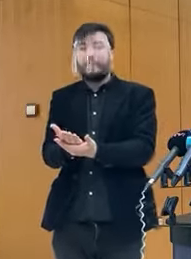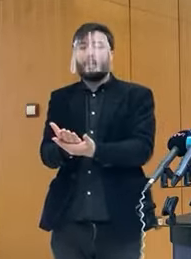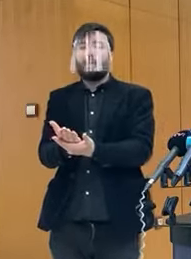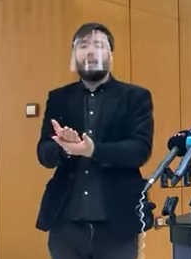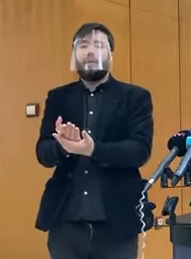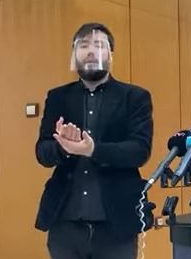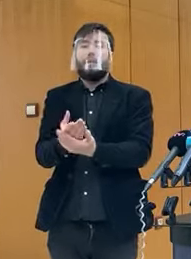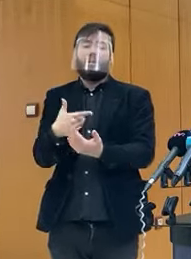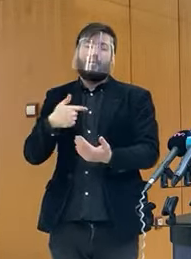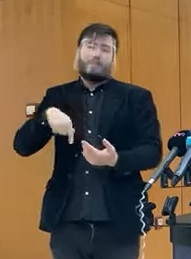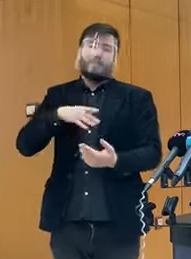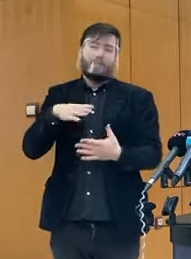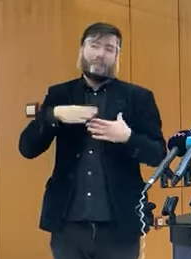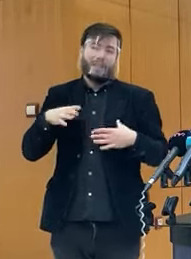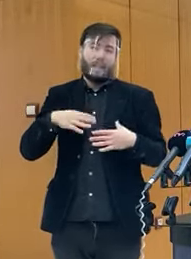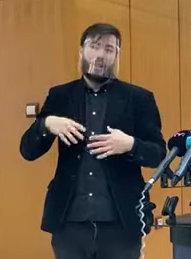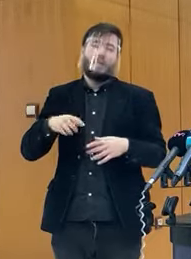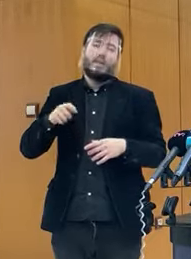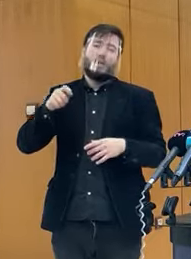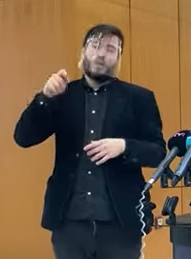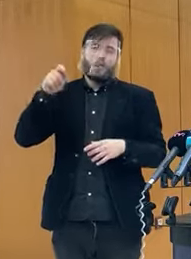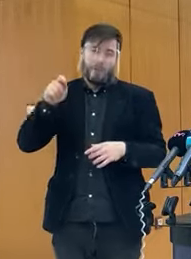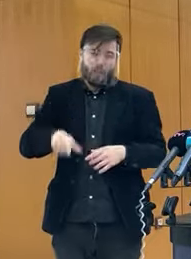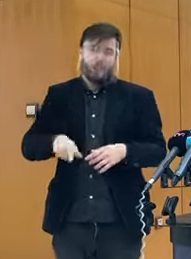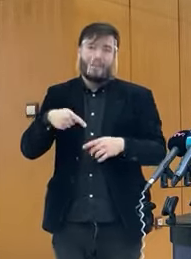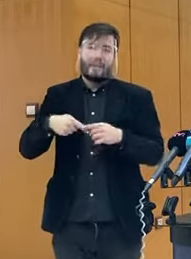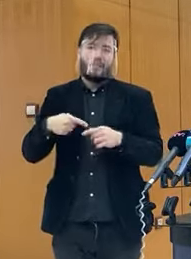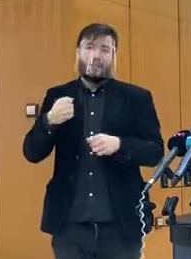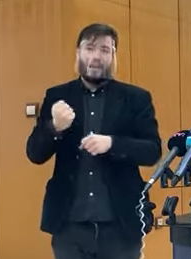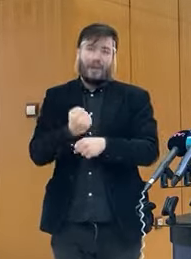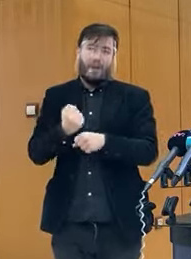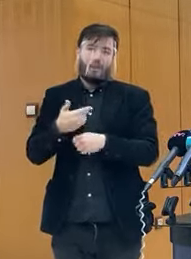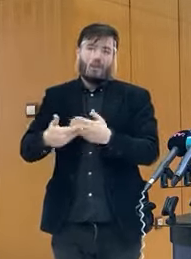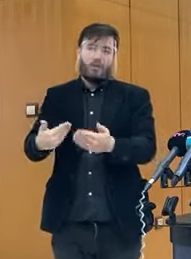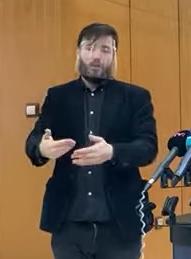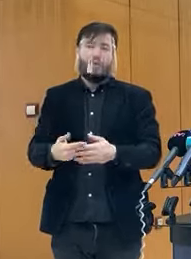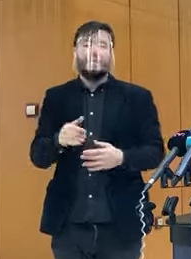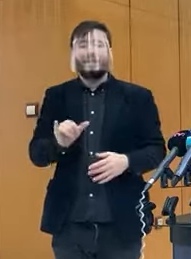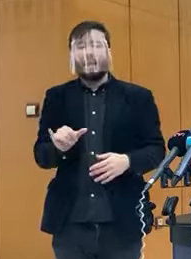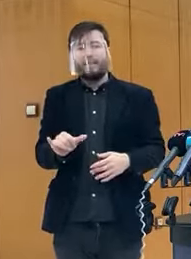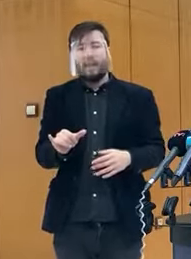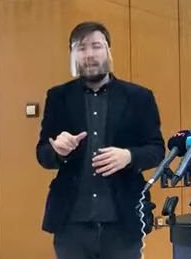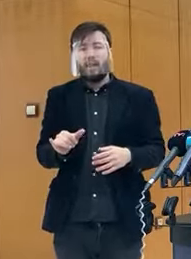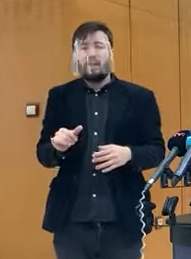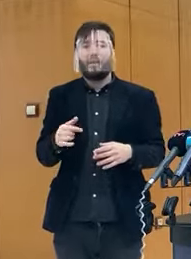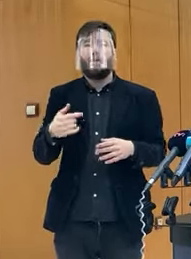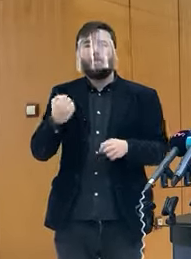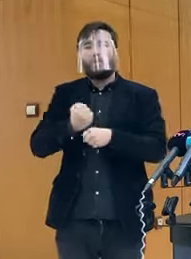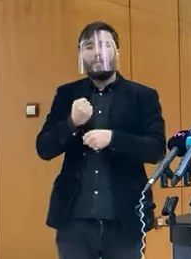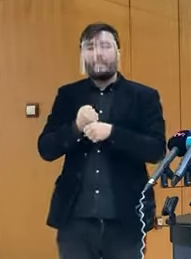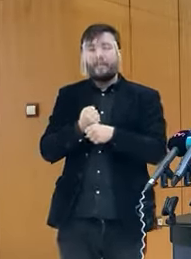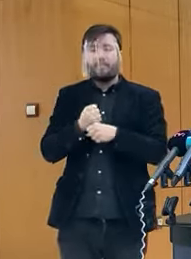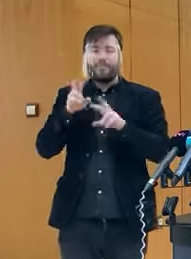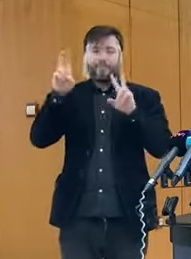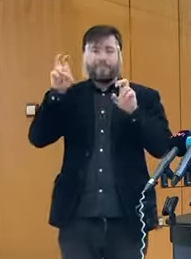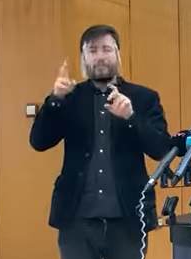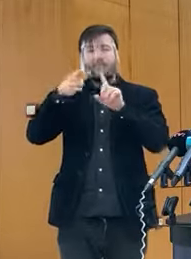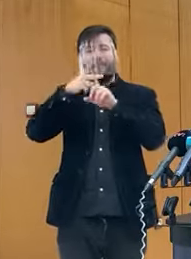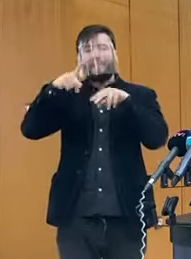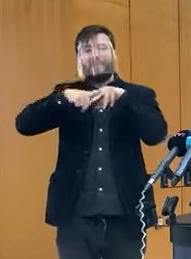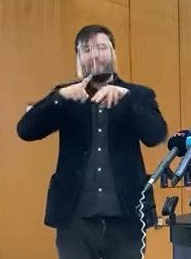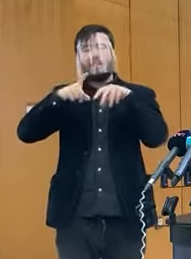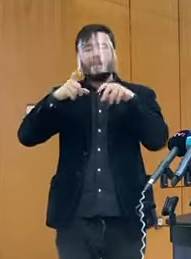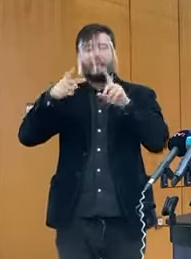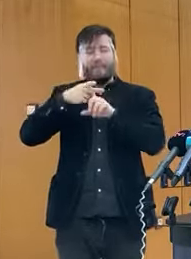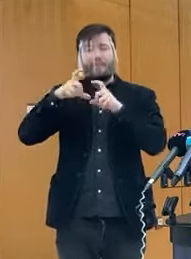tú realizáciu toho. Momentálne sme vo fáze, že niečo ako feasibility study, že snažíme sa zistiť